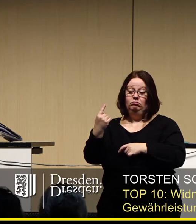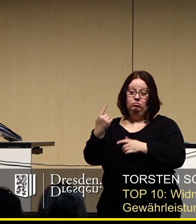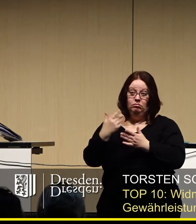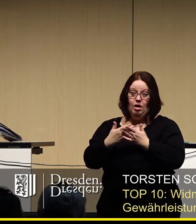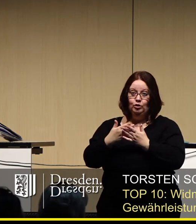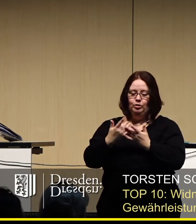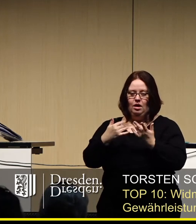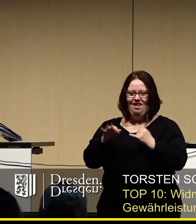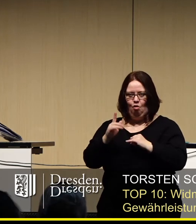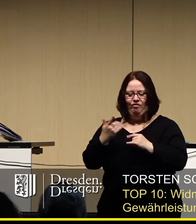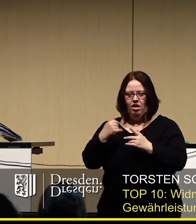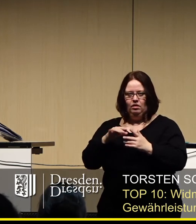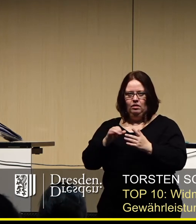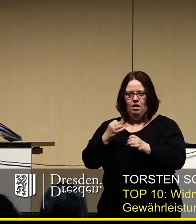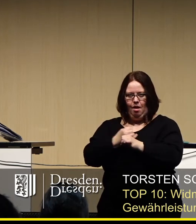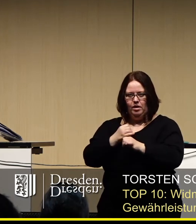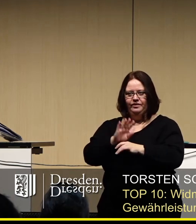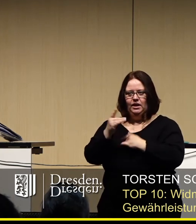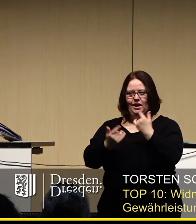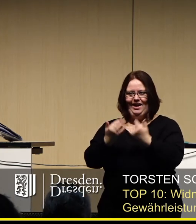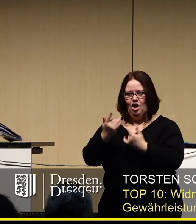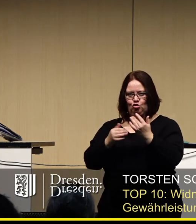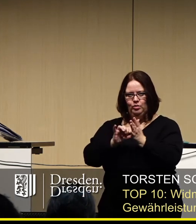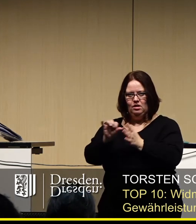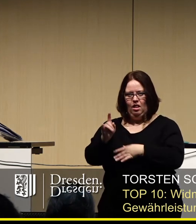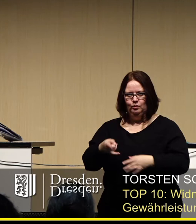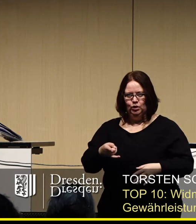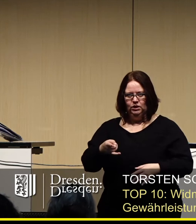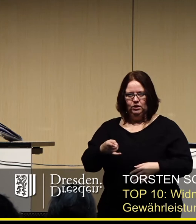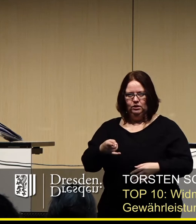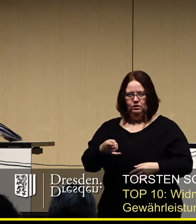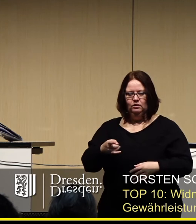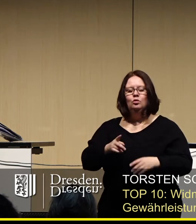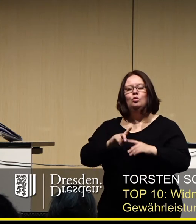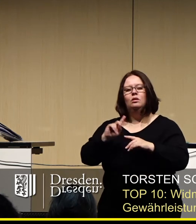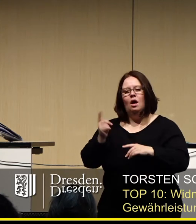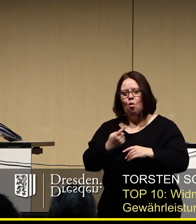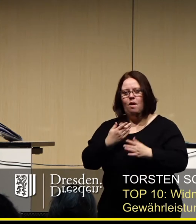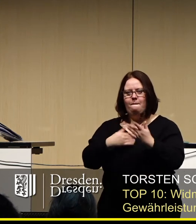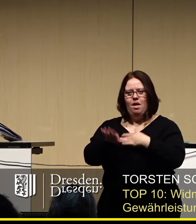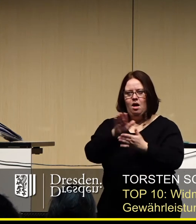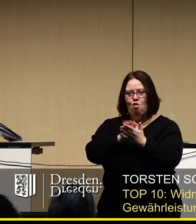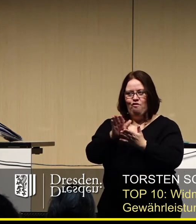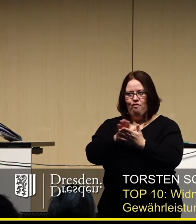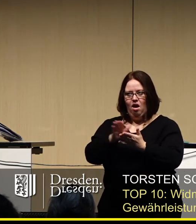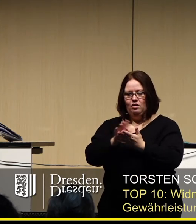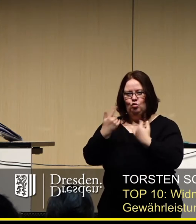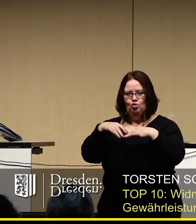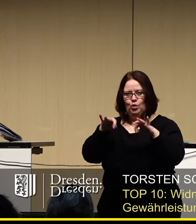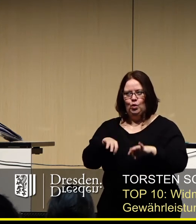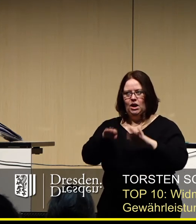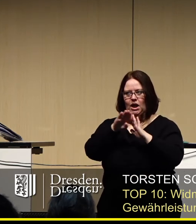diese Leistungen erbracht werden, die Rechnungen entsprechend dafür zahlen und sie müssen natürlich diesen Mehraufwand, den jetzt auch dann durch die